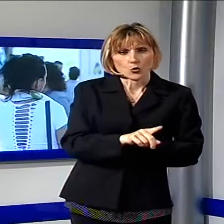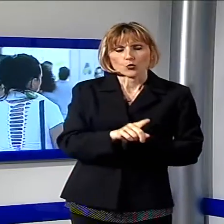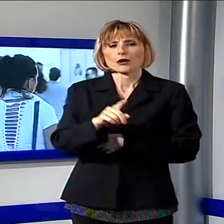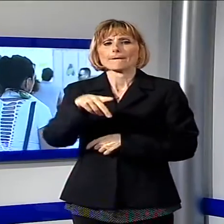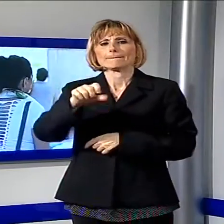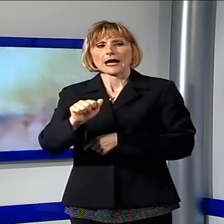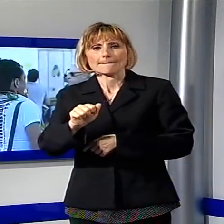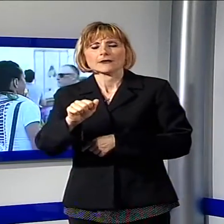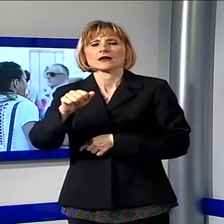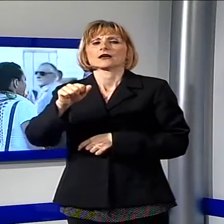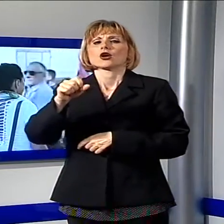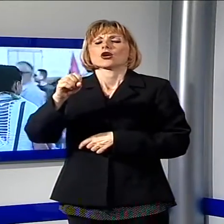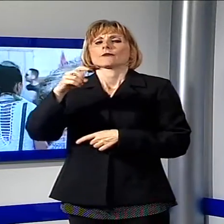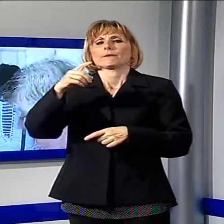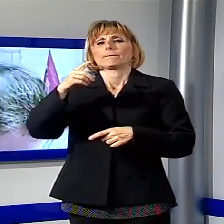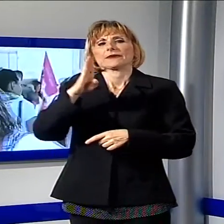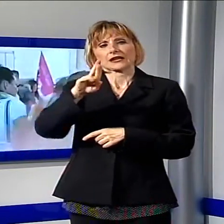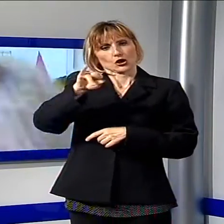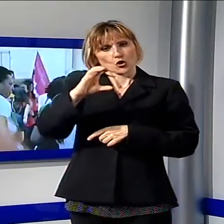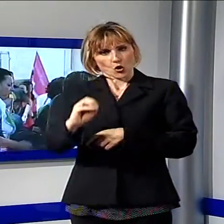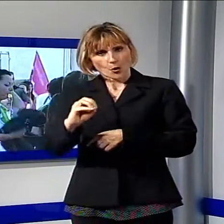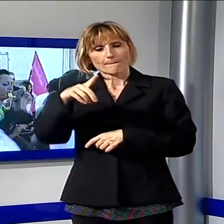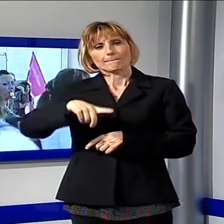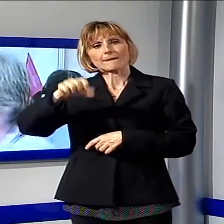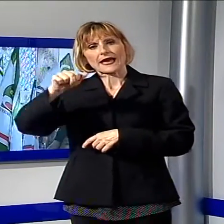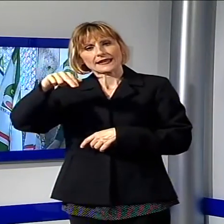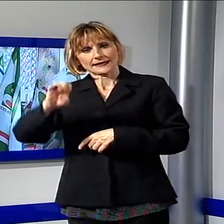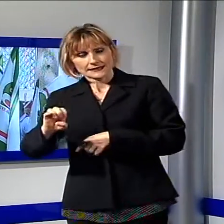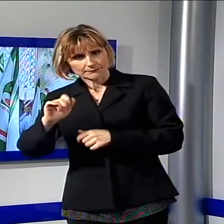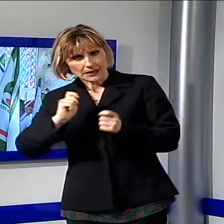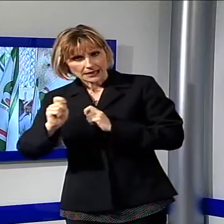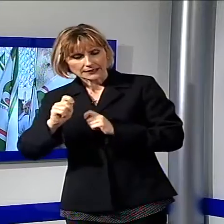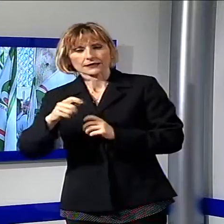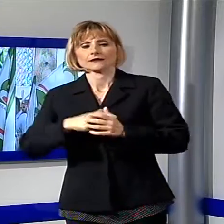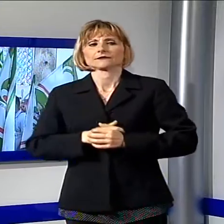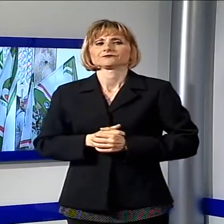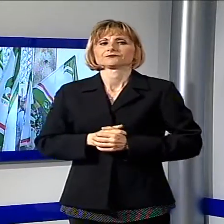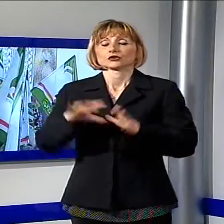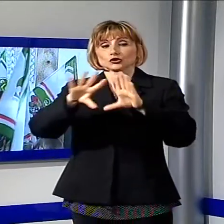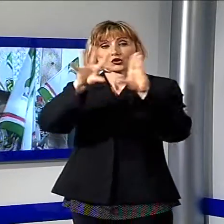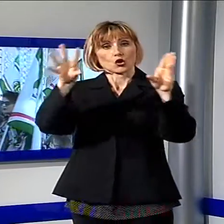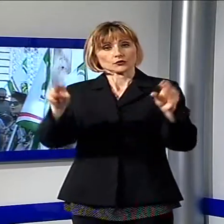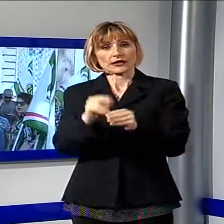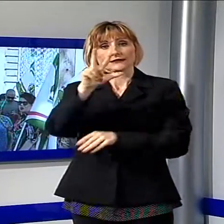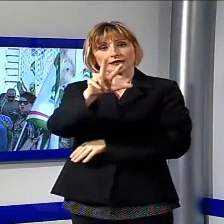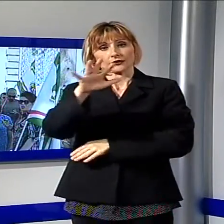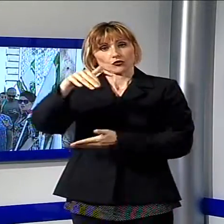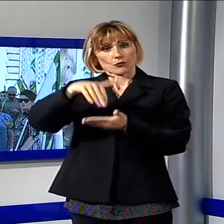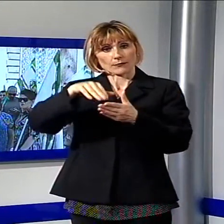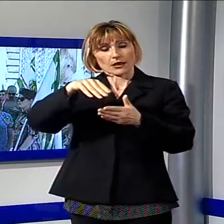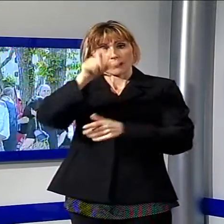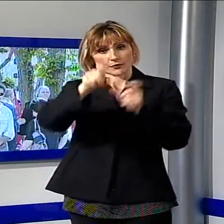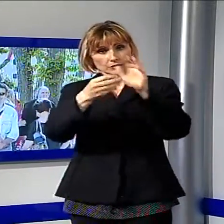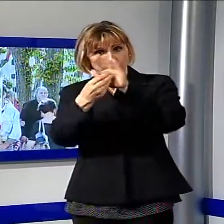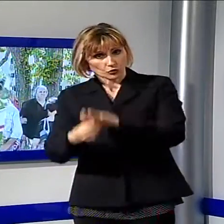Pammo VS, Metro, Brico Center, Penny Market e Carfu, che a livello regionale contano circa 35.000 unità e nella